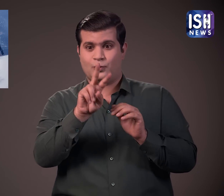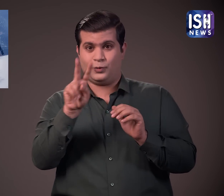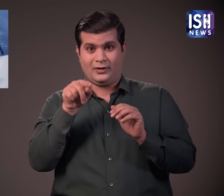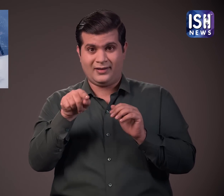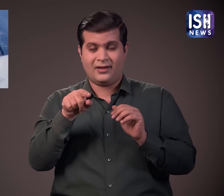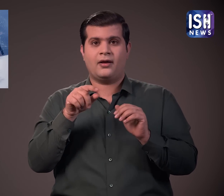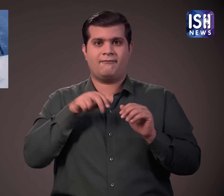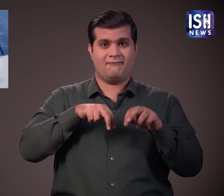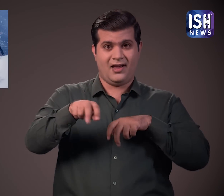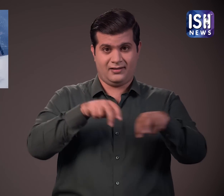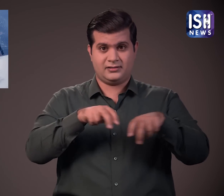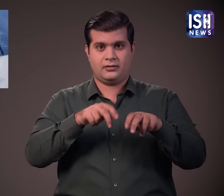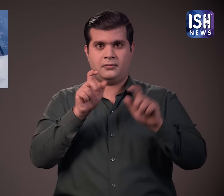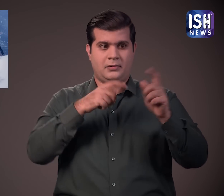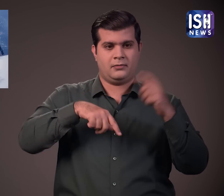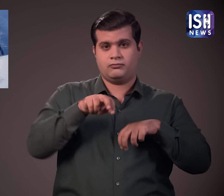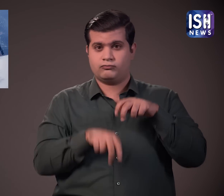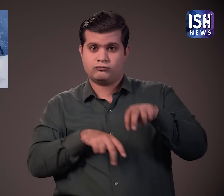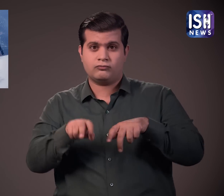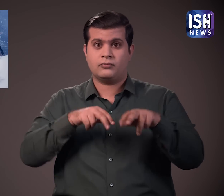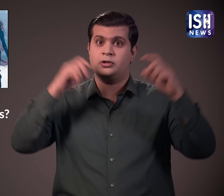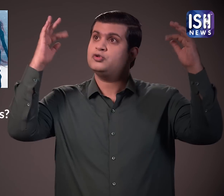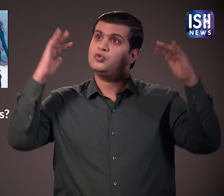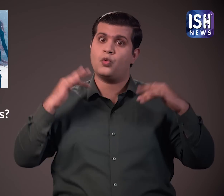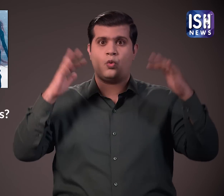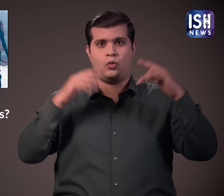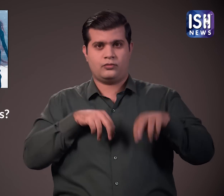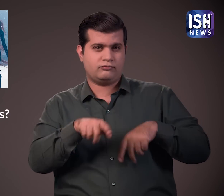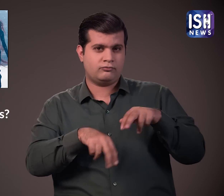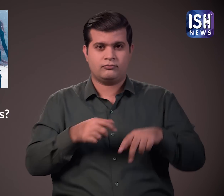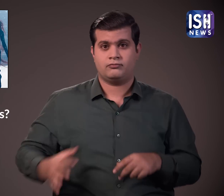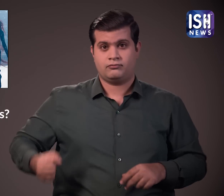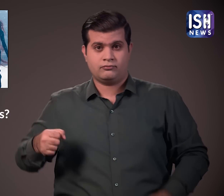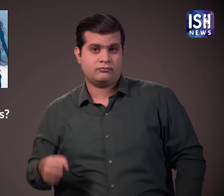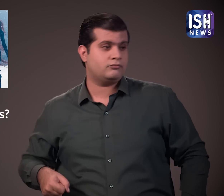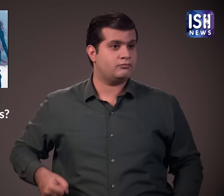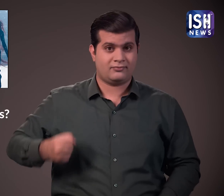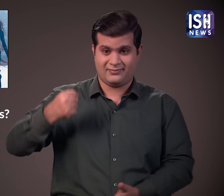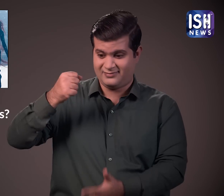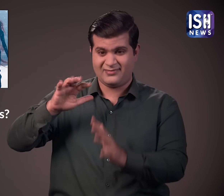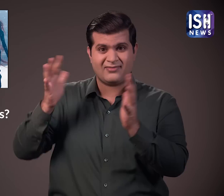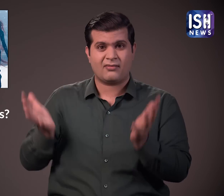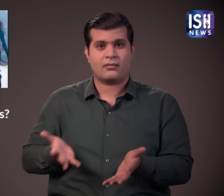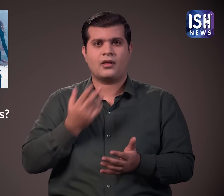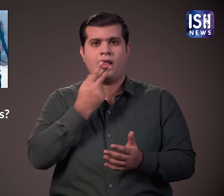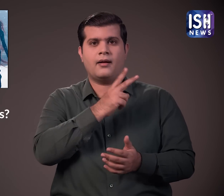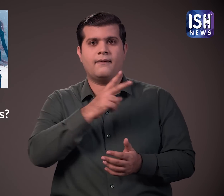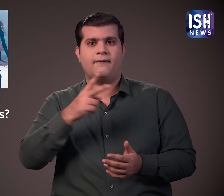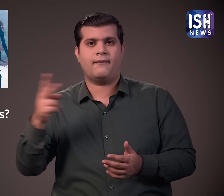इस शो में मॉडल्स को परफीले रन्वे पर अलग-अलग रंगों में इन कच्रे के बैग को लेकर चलते हुए देखा गया